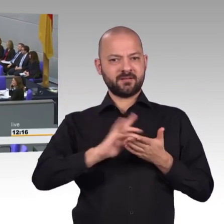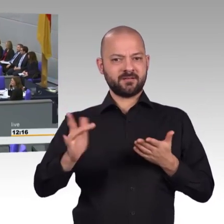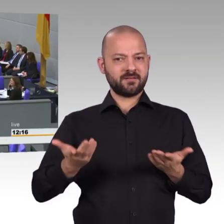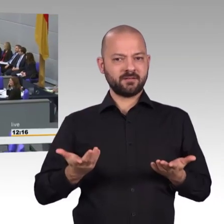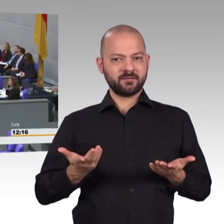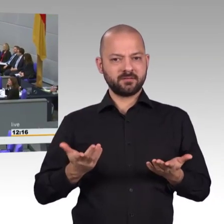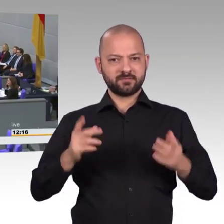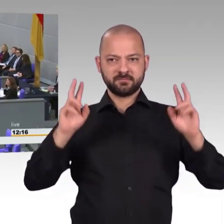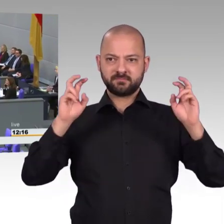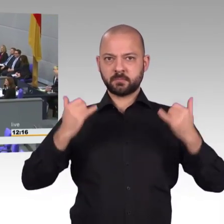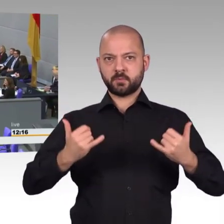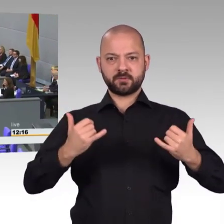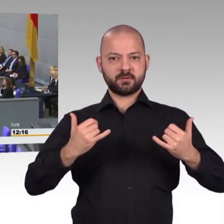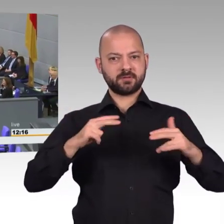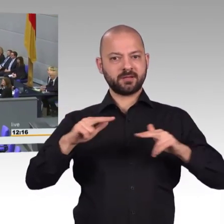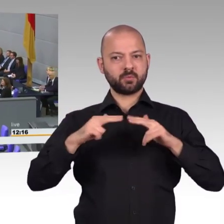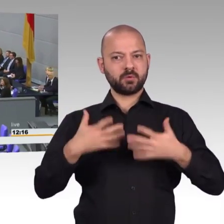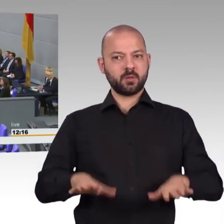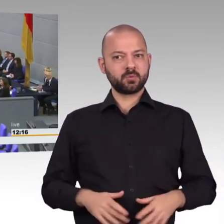Gefällt es Ihnen da unten besser? Gut. Gut.